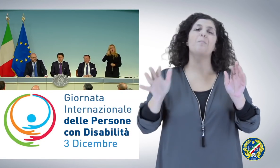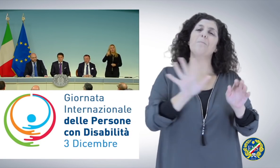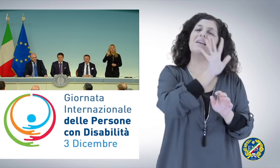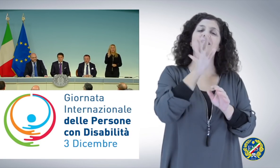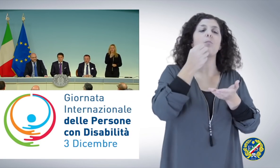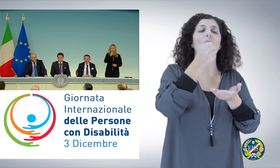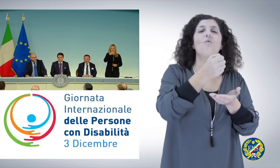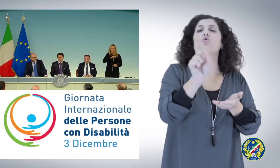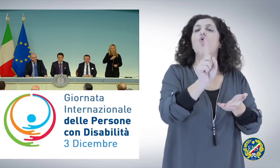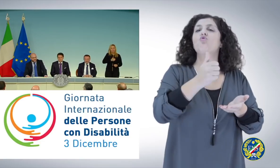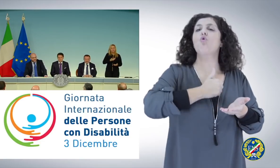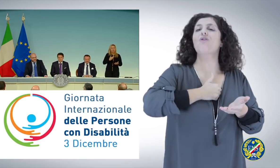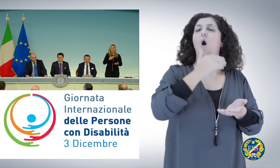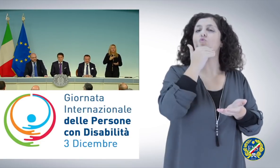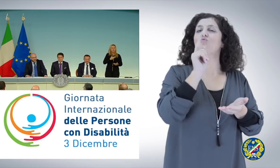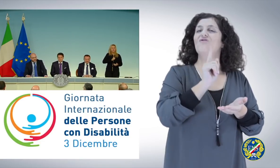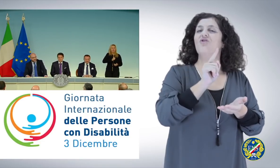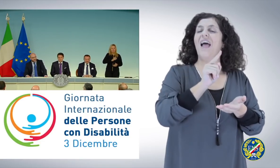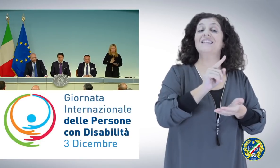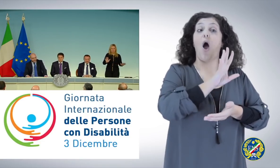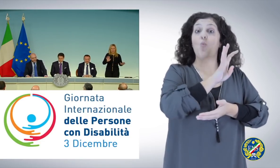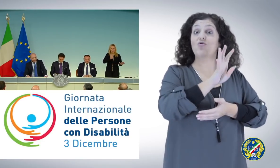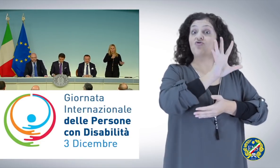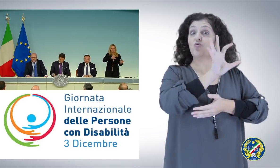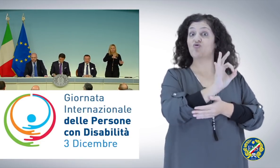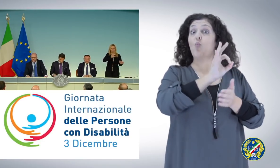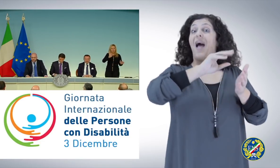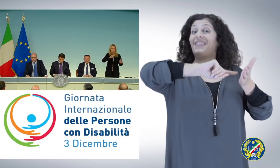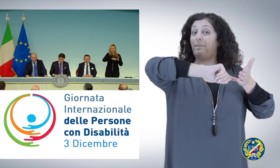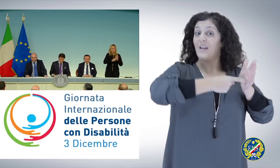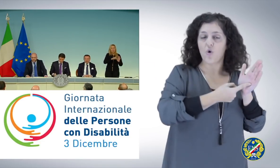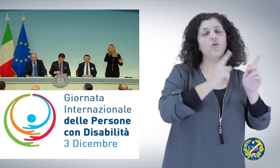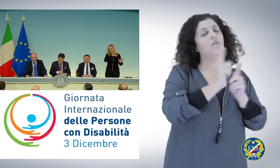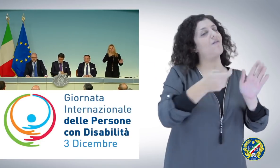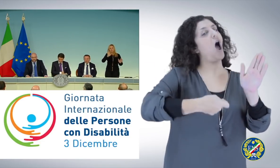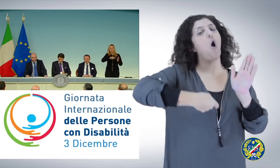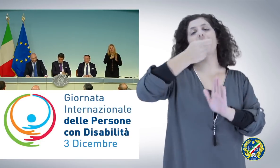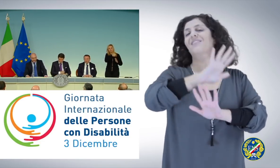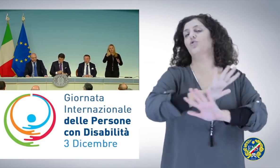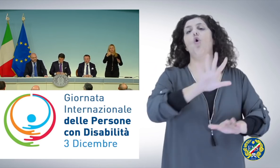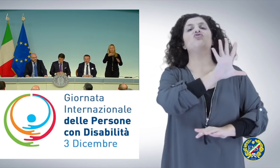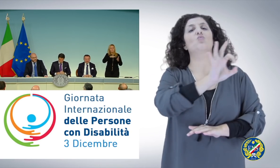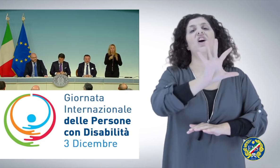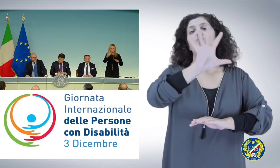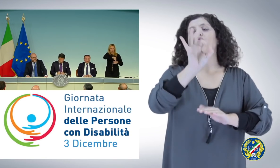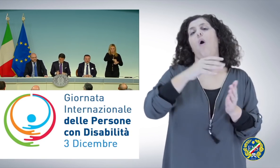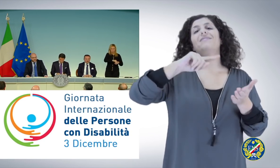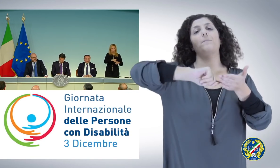autosufficienza, che passerà da 450 milioni a 550 milioni strutturali. E penso